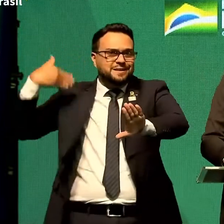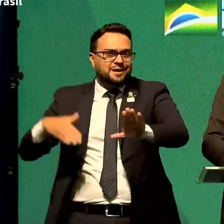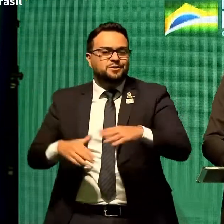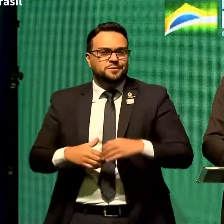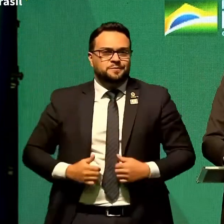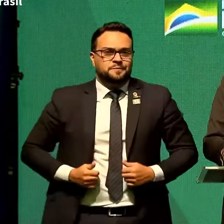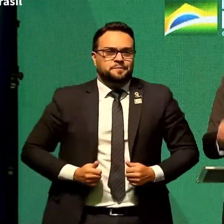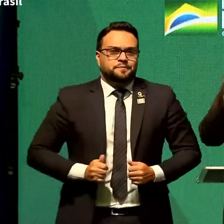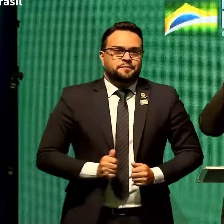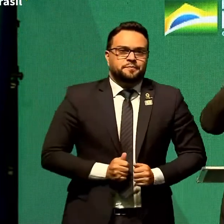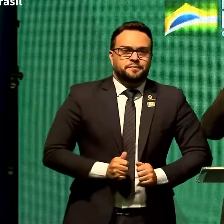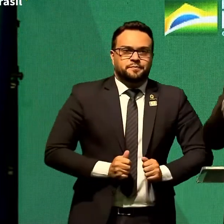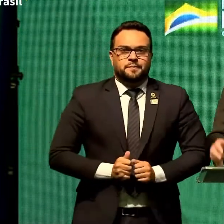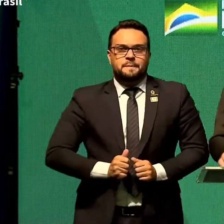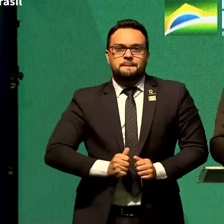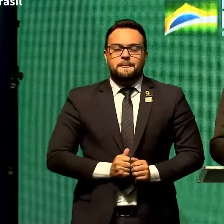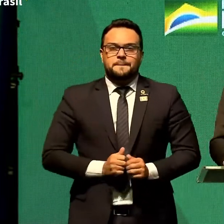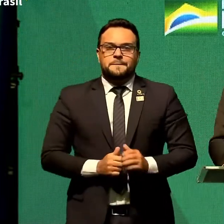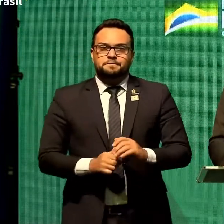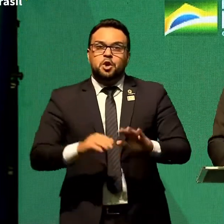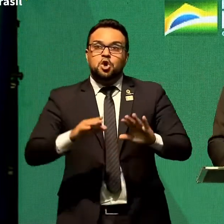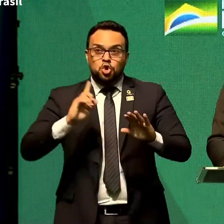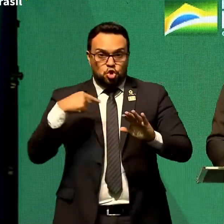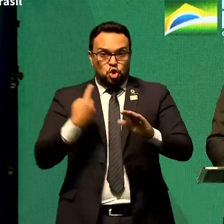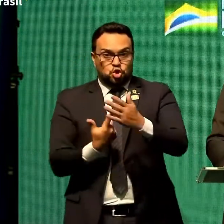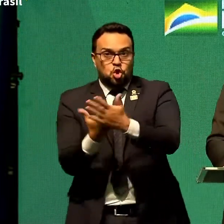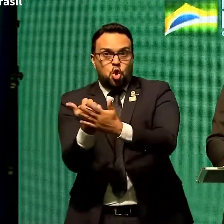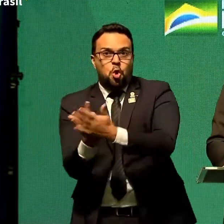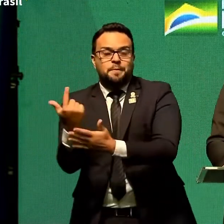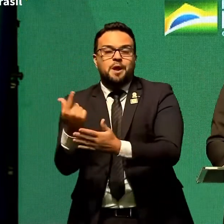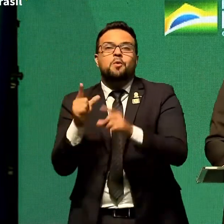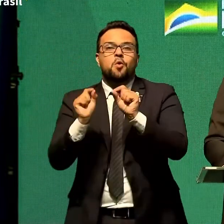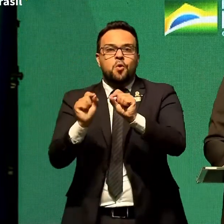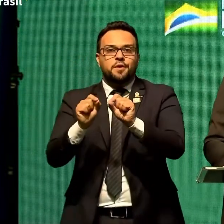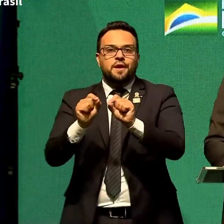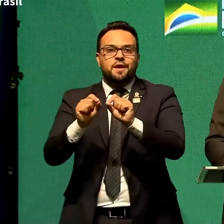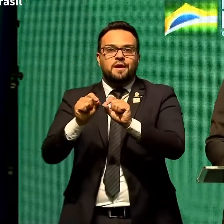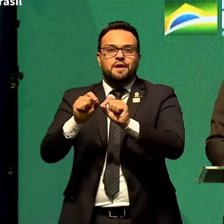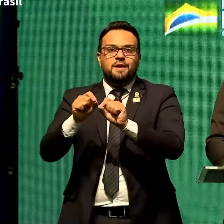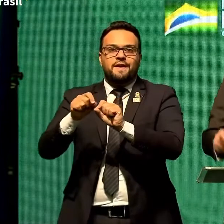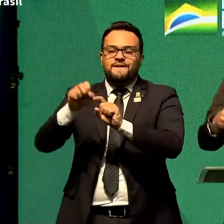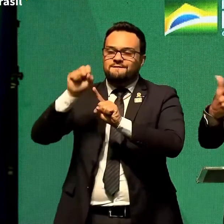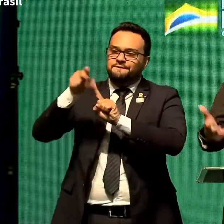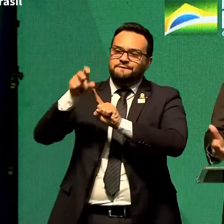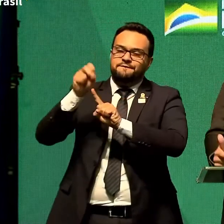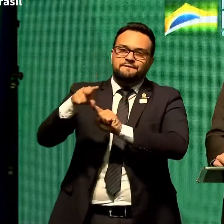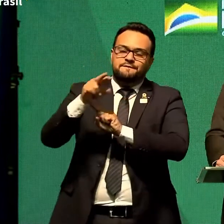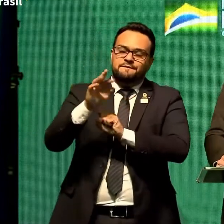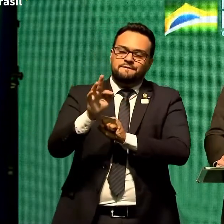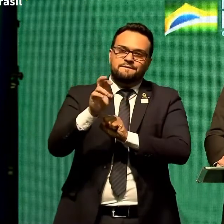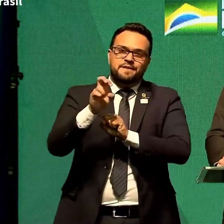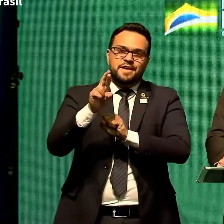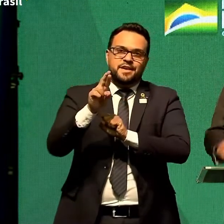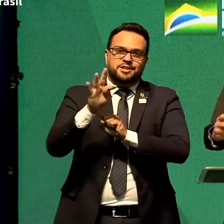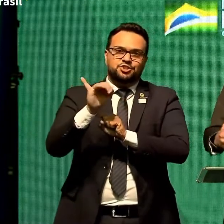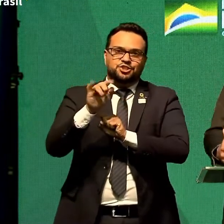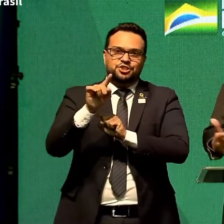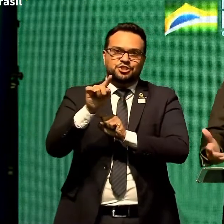nós importamos deles fertilizantes não é uma condição para importar mais fertilizantes nós produzimos mais